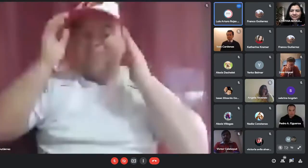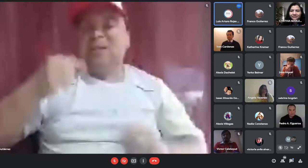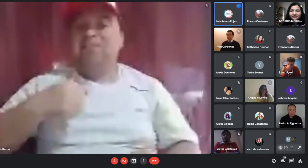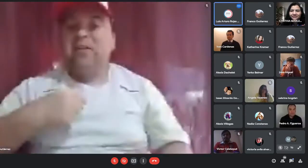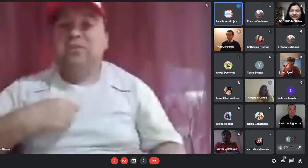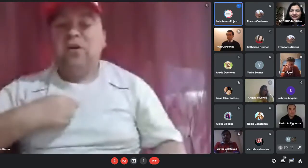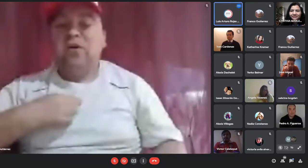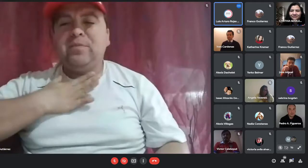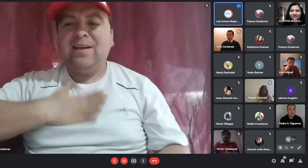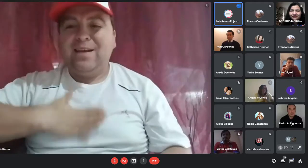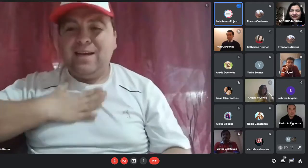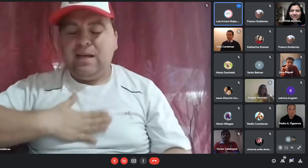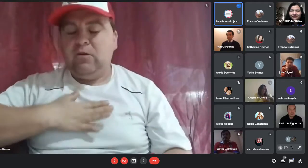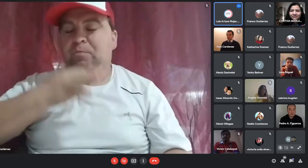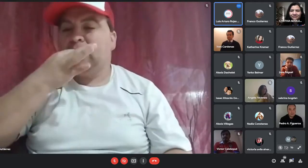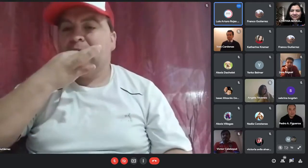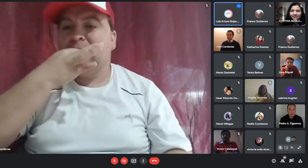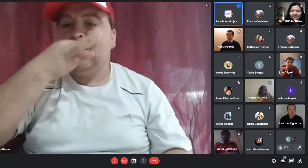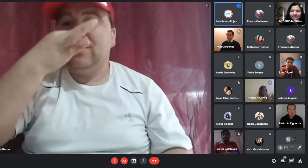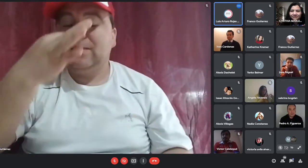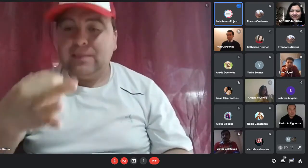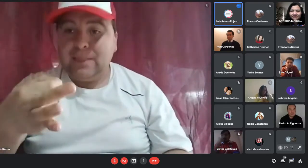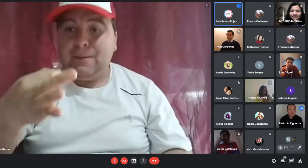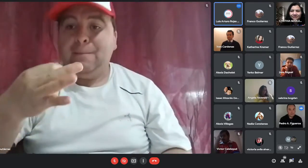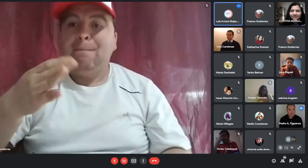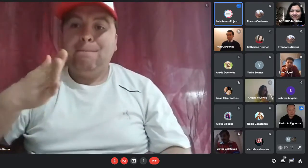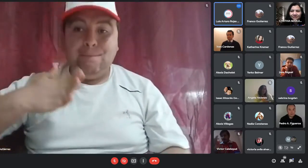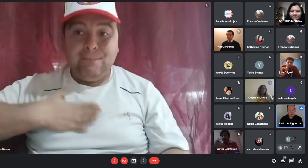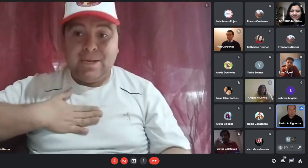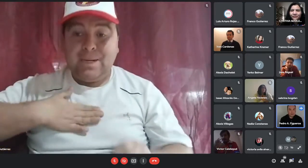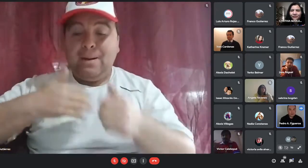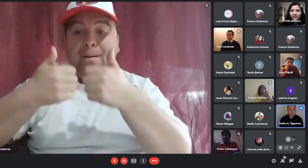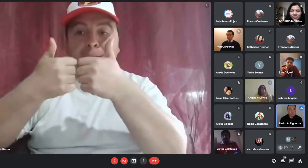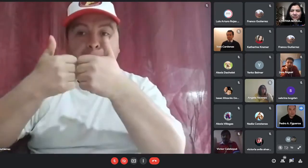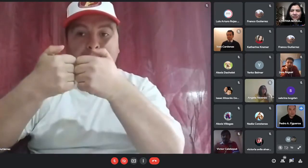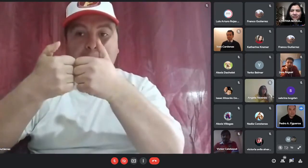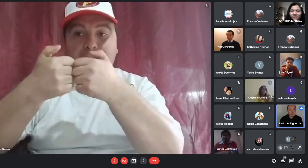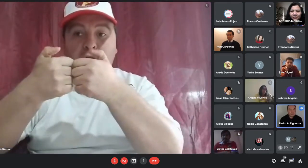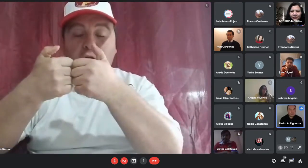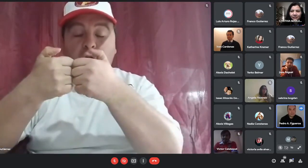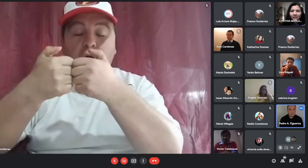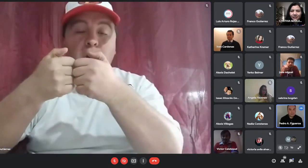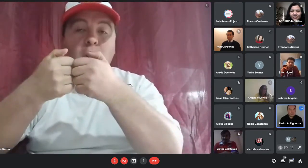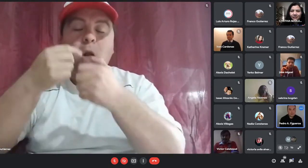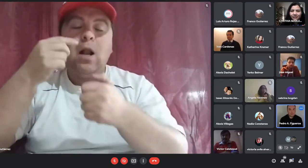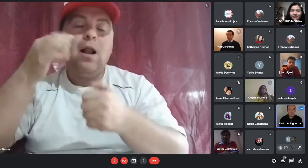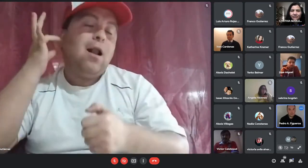muy bien lo que yo quiero decir es que mi pareja el Colola